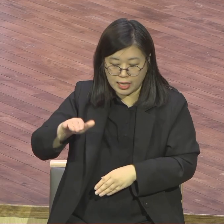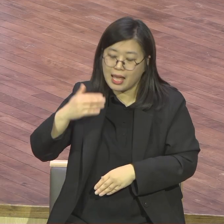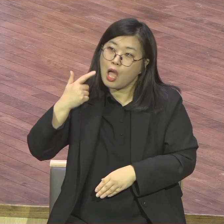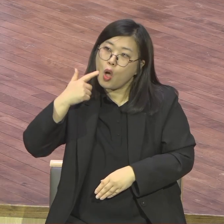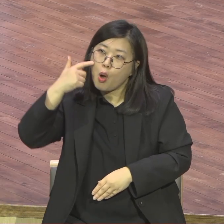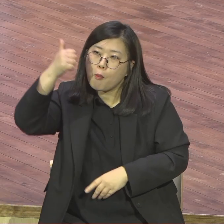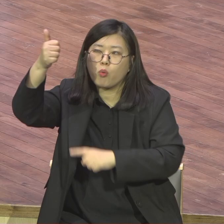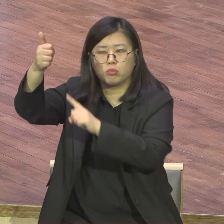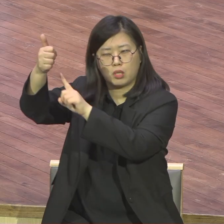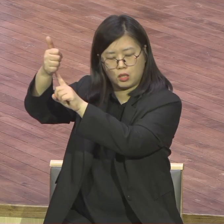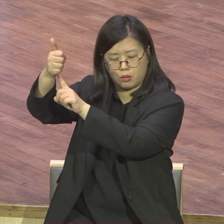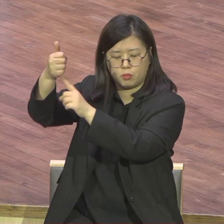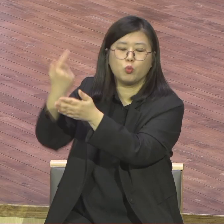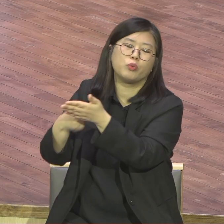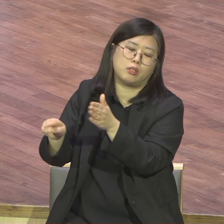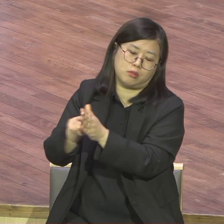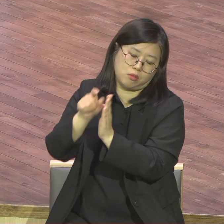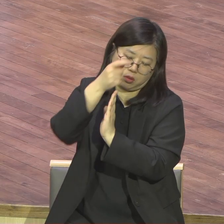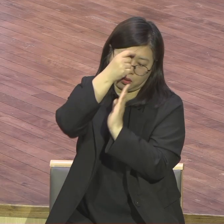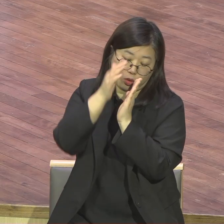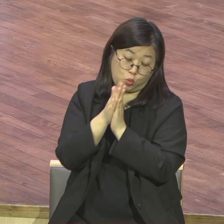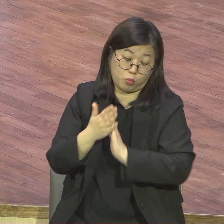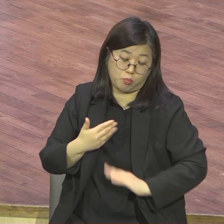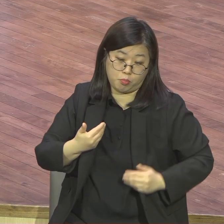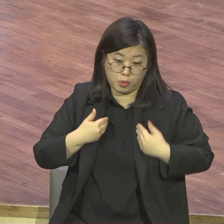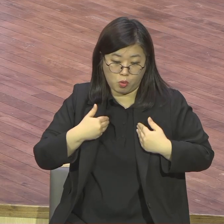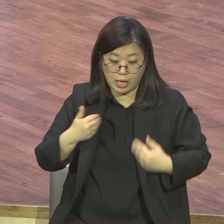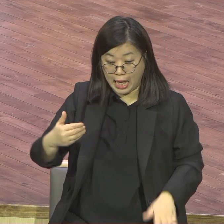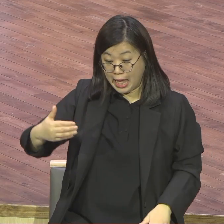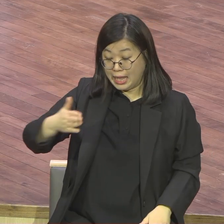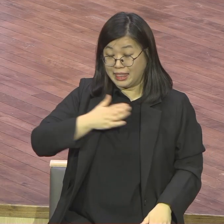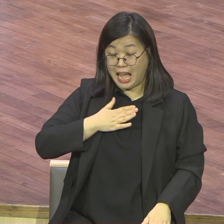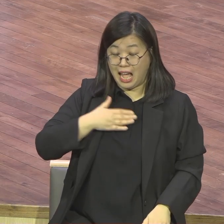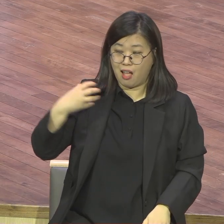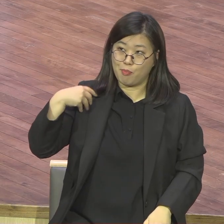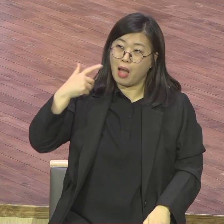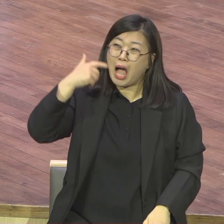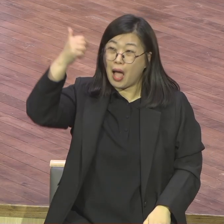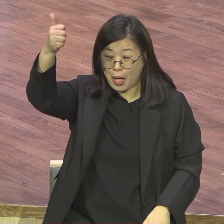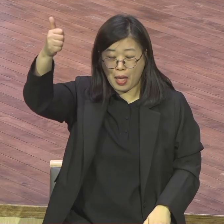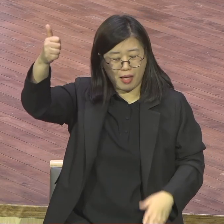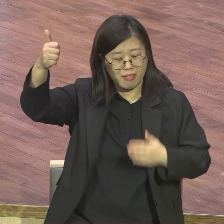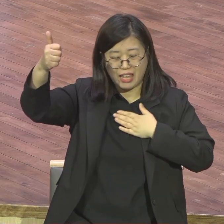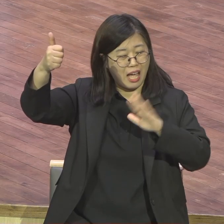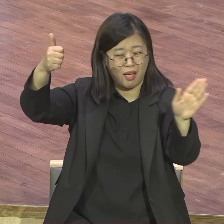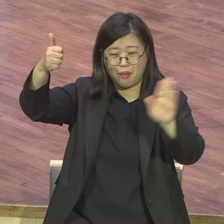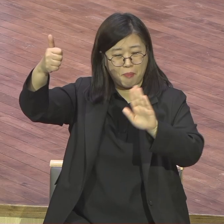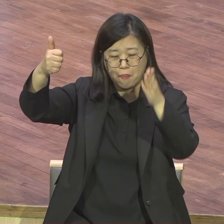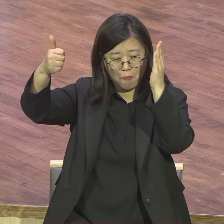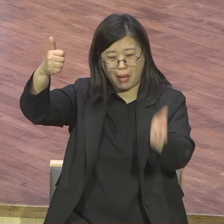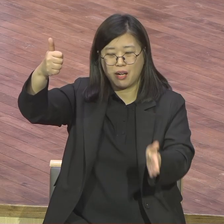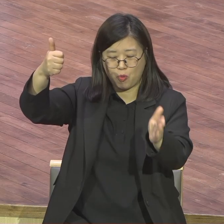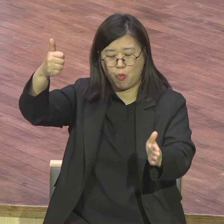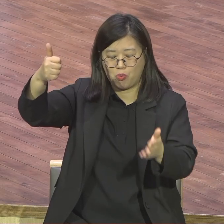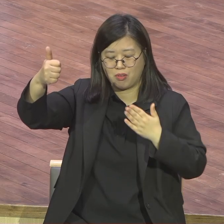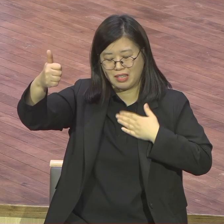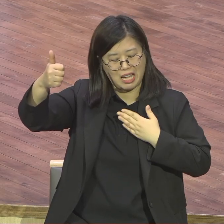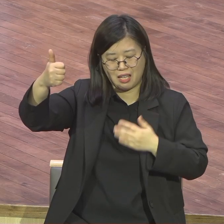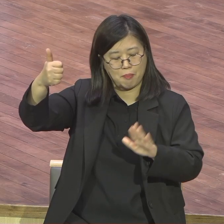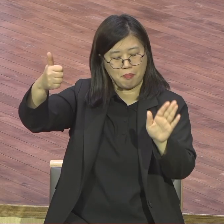사례가 많습니까 무슨 대접이 있습니까 없습니다 보험 하나 때문에 들어갔다가 여러분 전도하는 지역장들이나